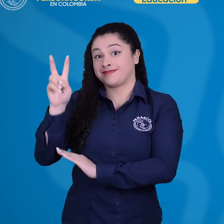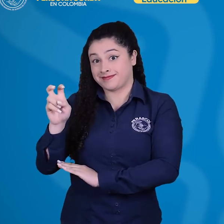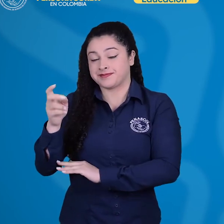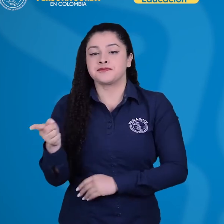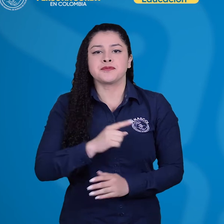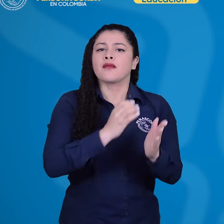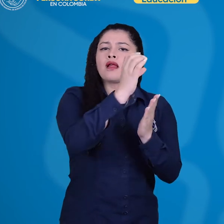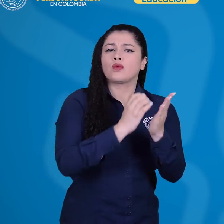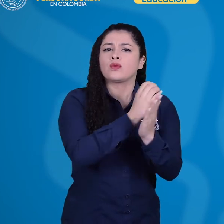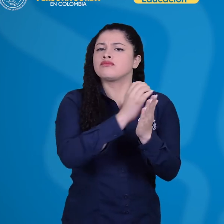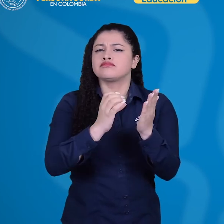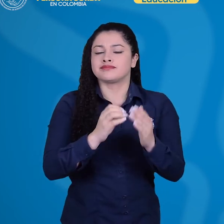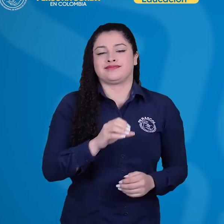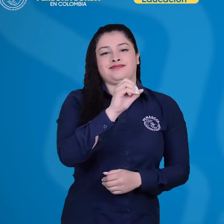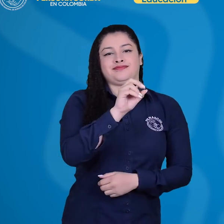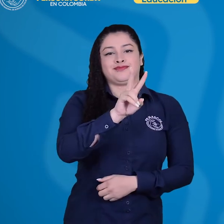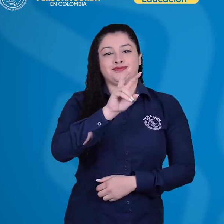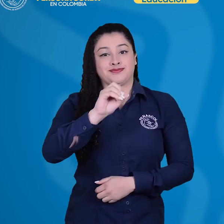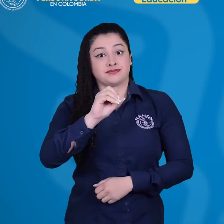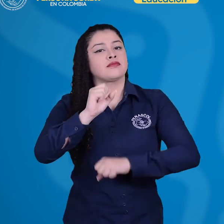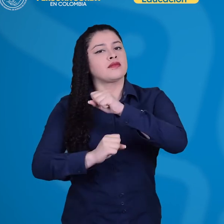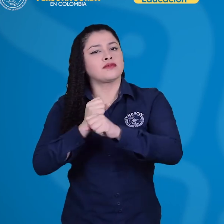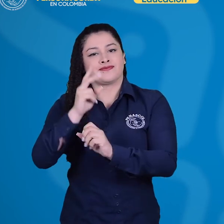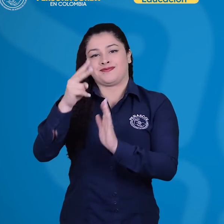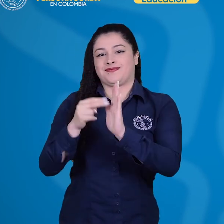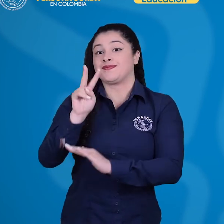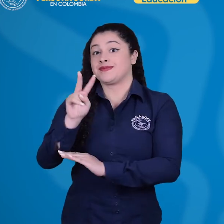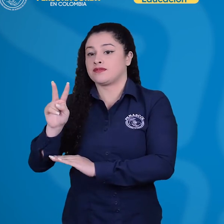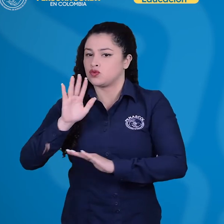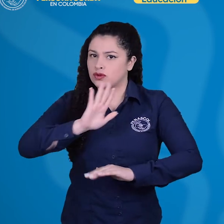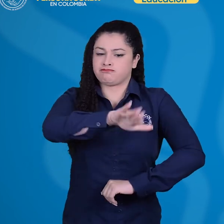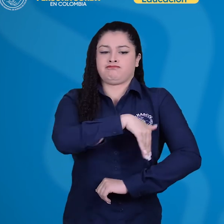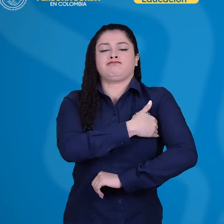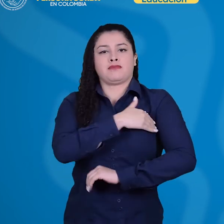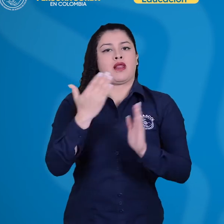Circular 020.2022, emitida por el Ministerio de Educación Nacional.